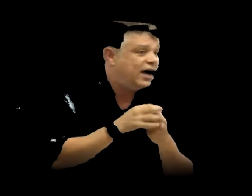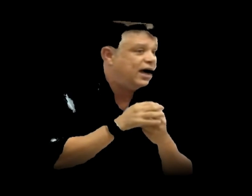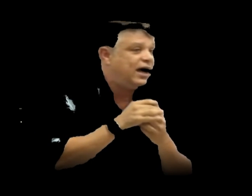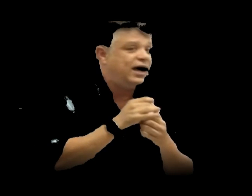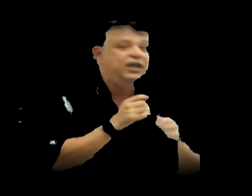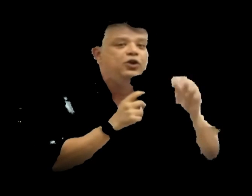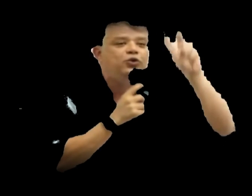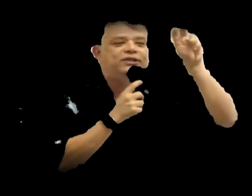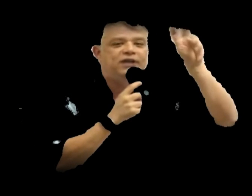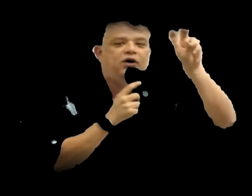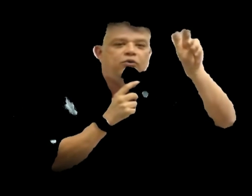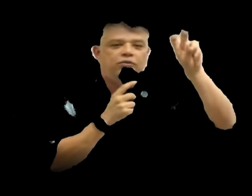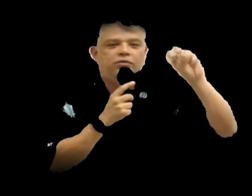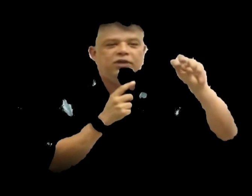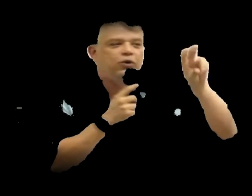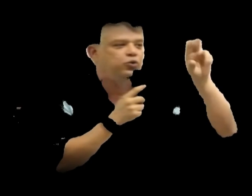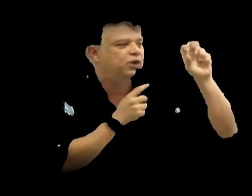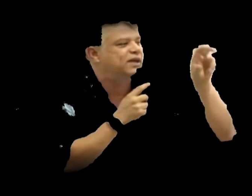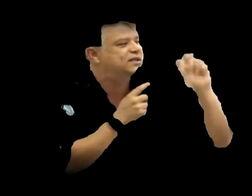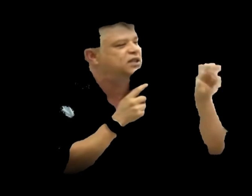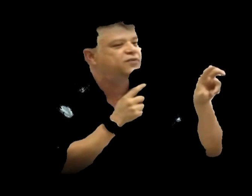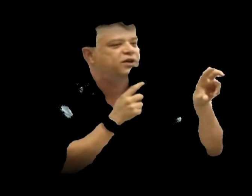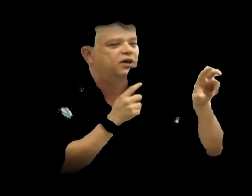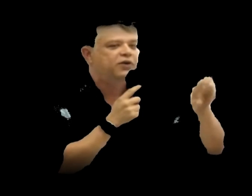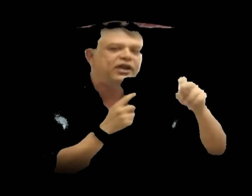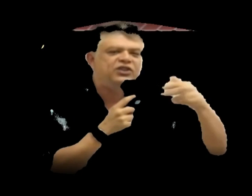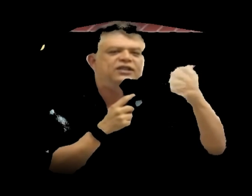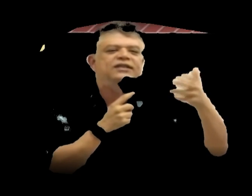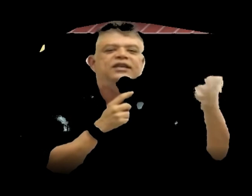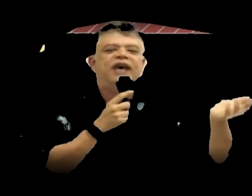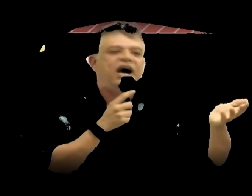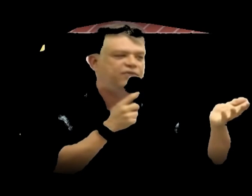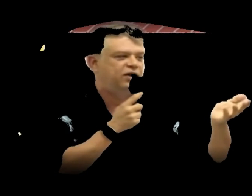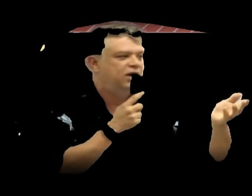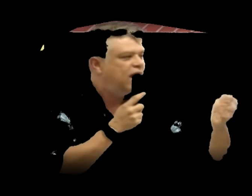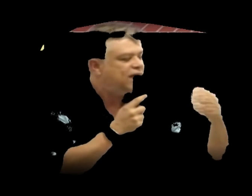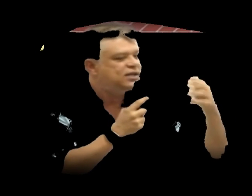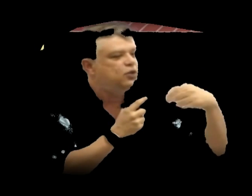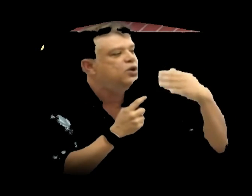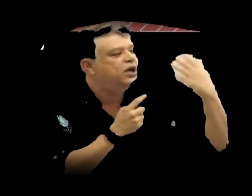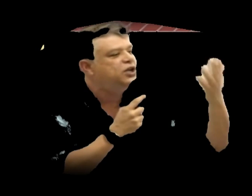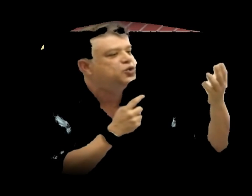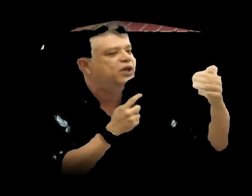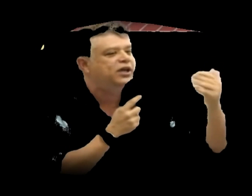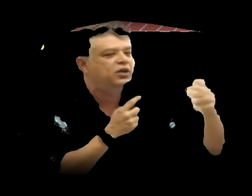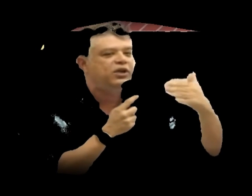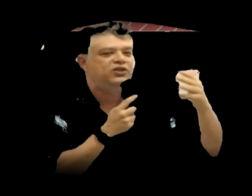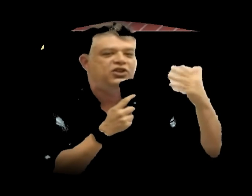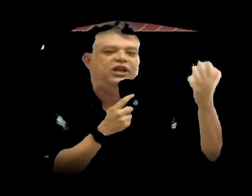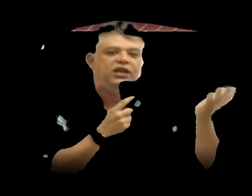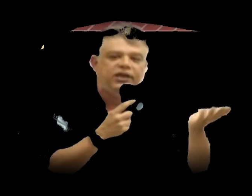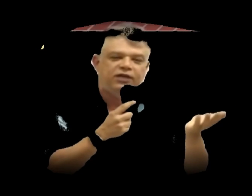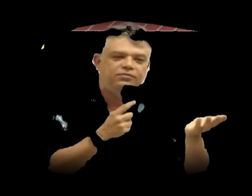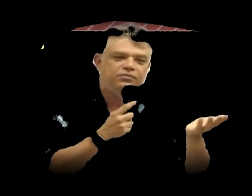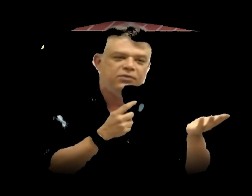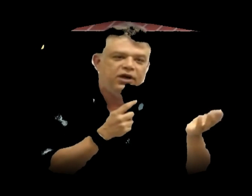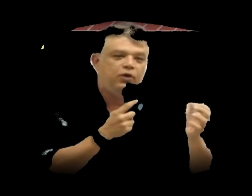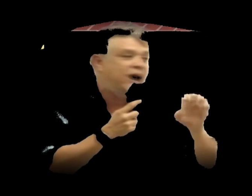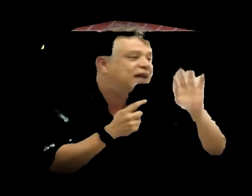inclusão na cultura massiva, o a gente ensinava? A ser um crítico daquilo que a gente lia. Era o máximo